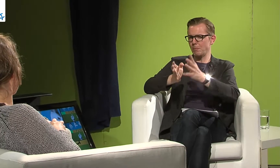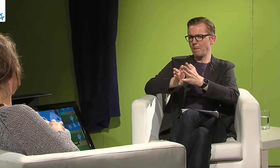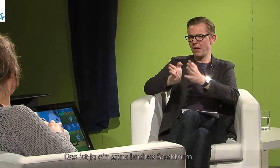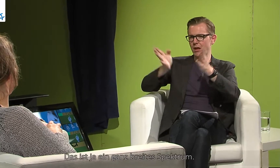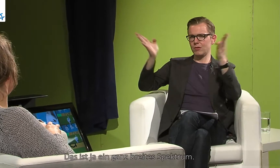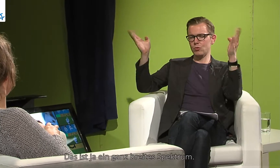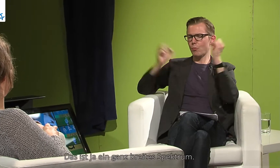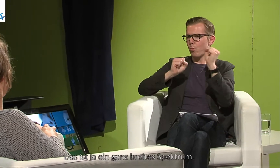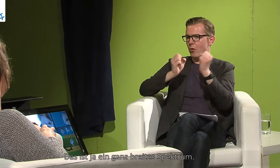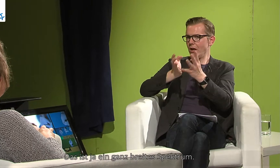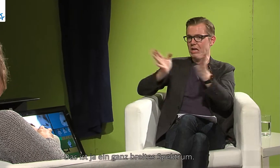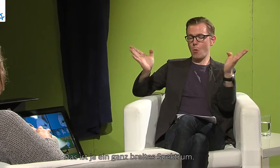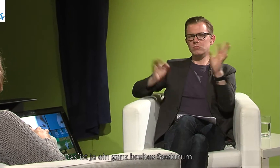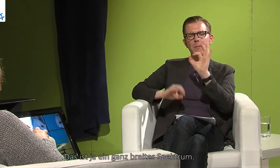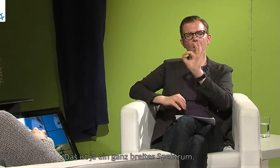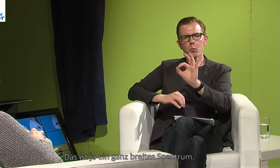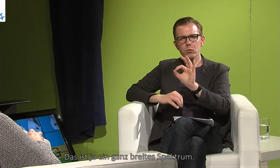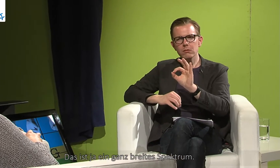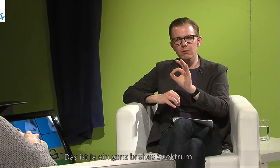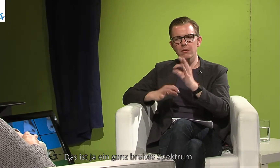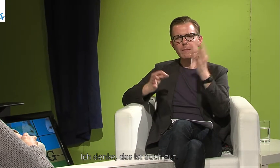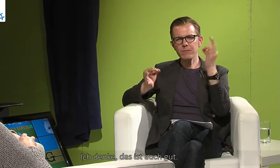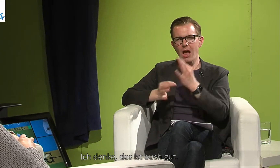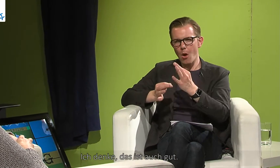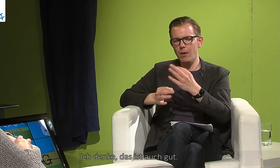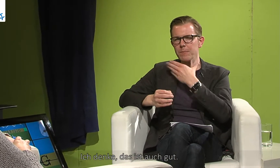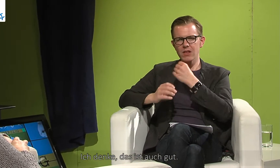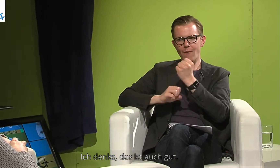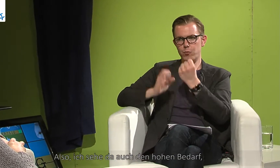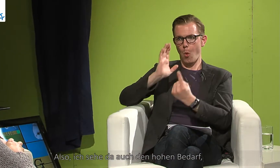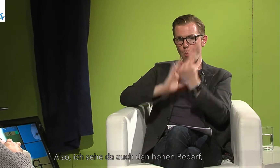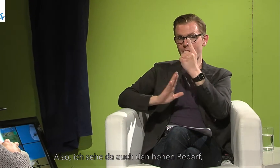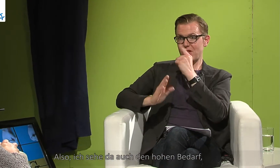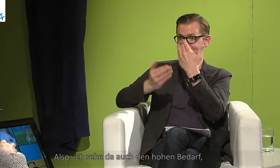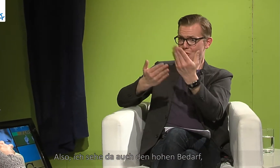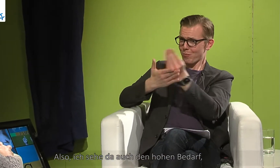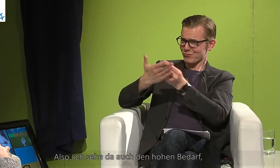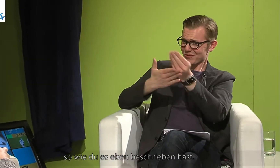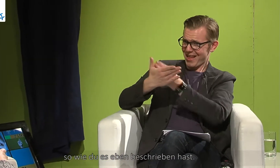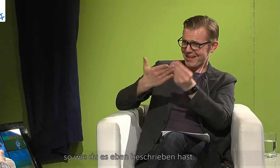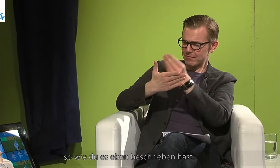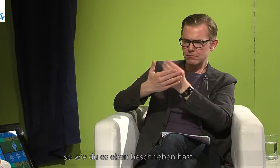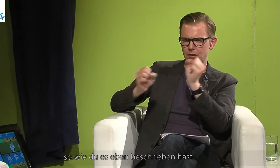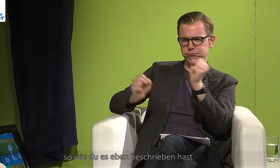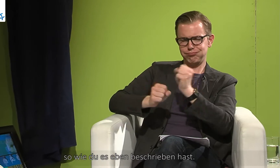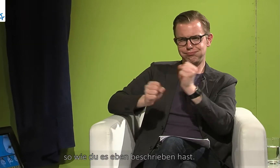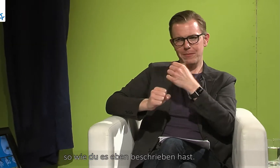Das ist ja ein ganz breites Spektrum. Ich denke, das ist auch gut. Also ich sehe da auch den hohen Bedarf, so wie du es eben beschrieben hast. Also